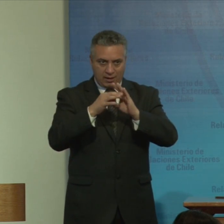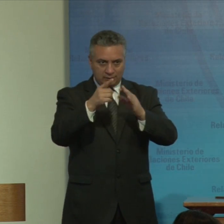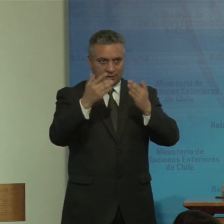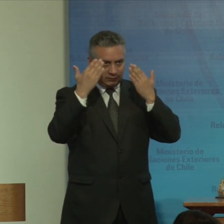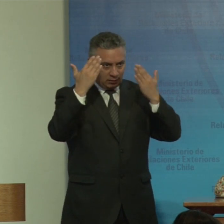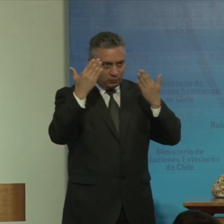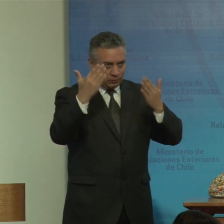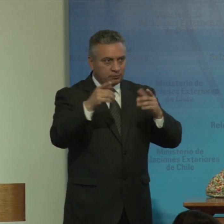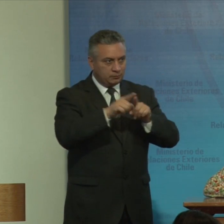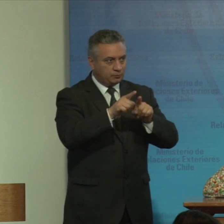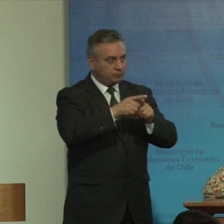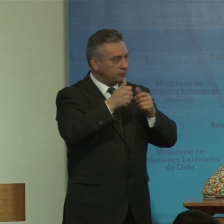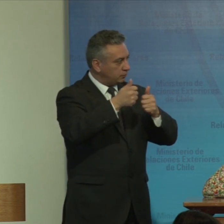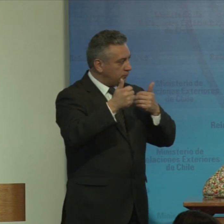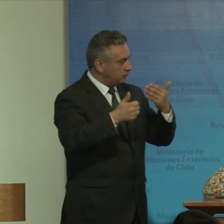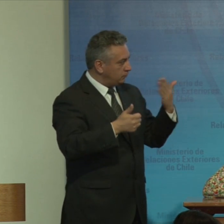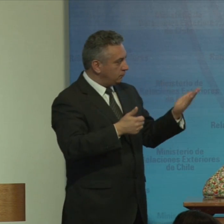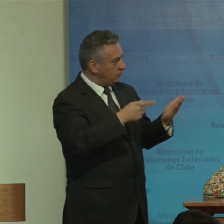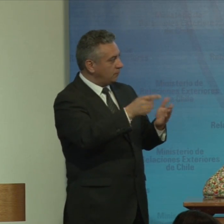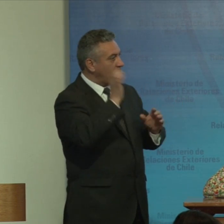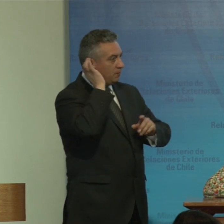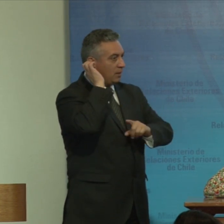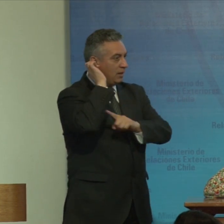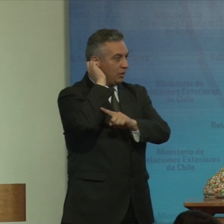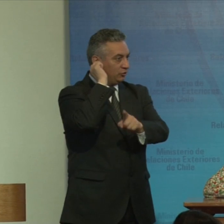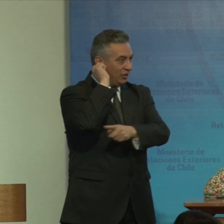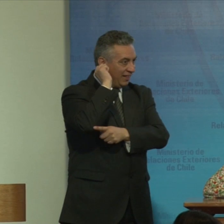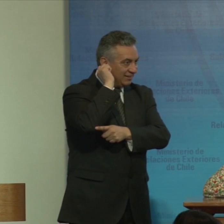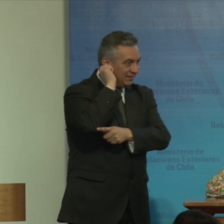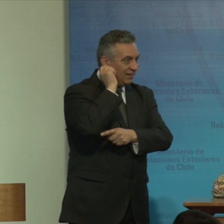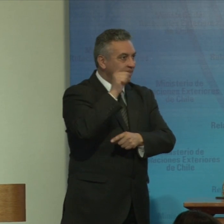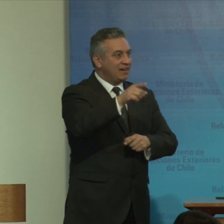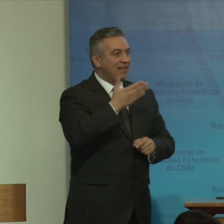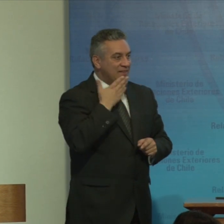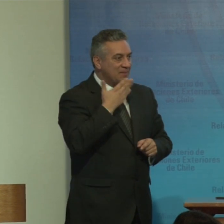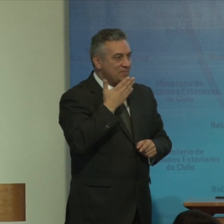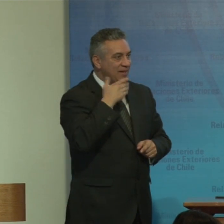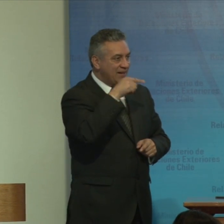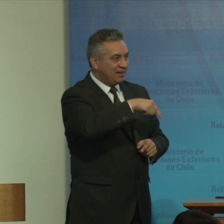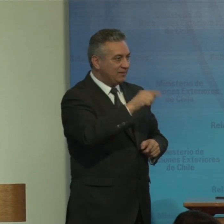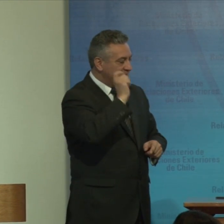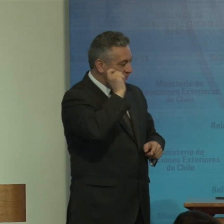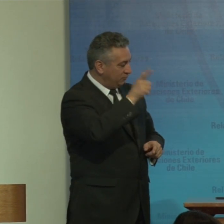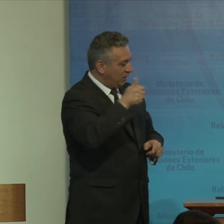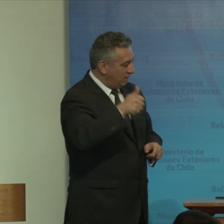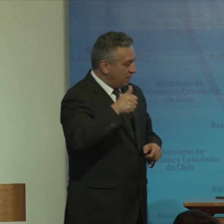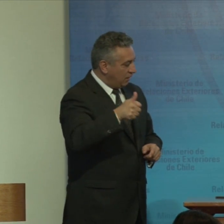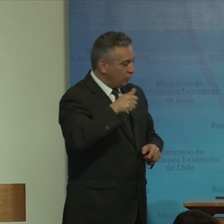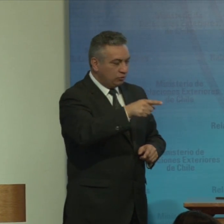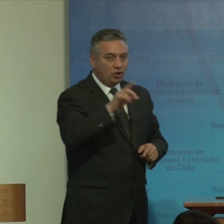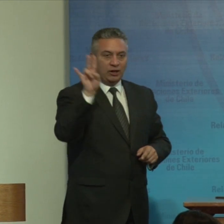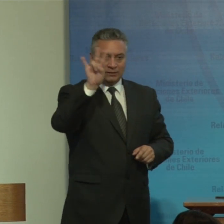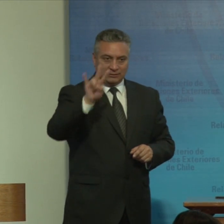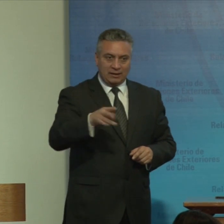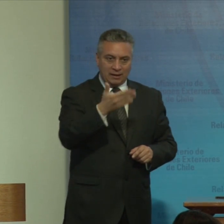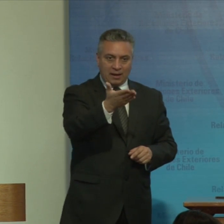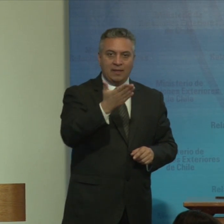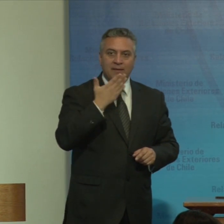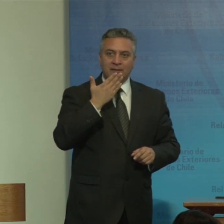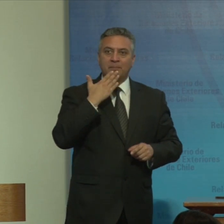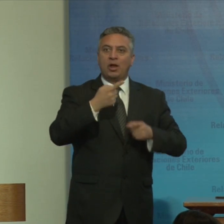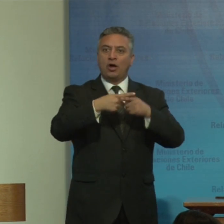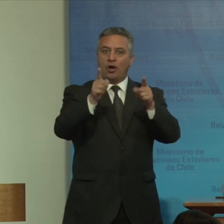director Renan Quesada María Soledad Cisternas Laiza Ramo director de Cenadis otras